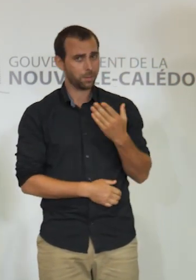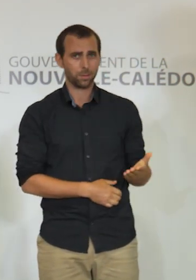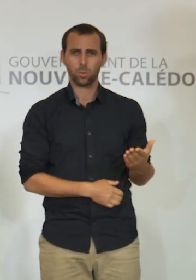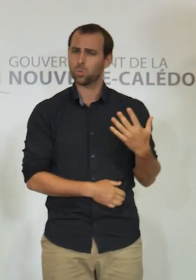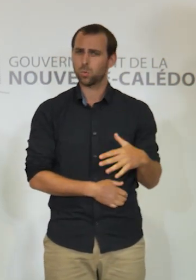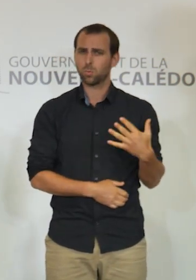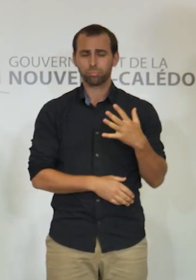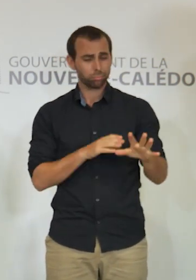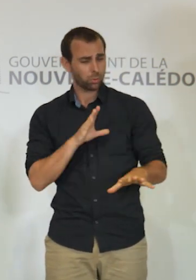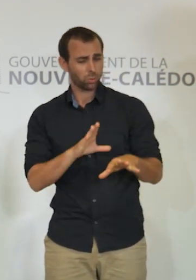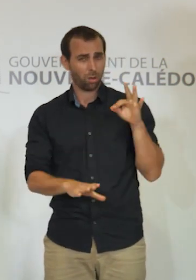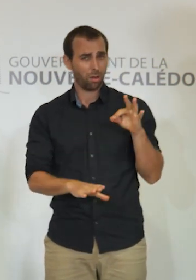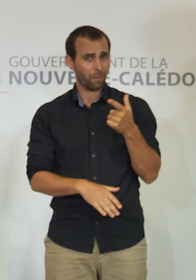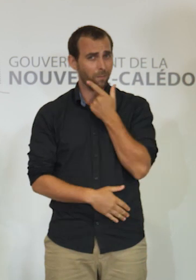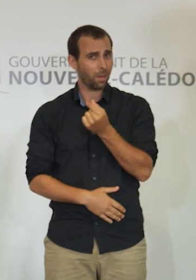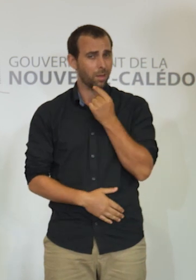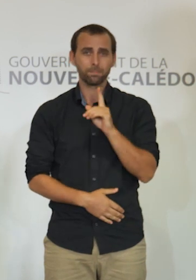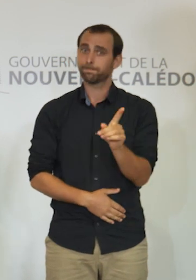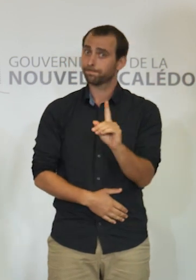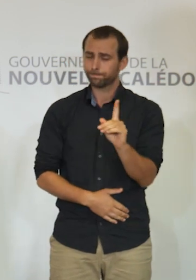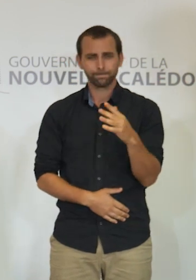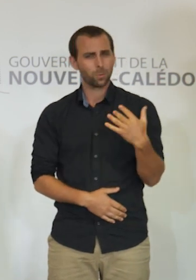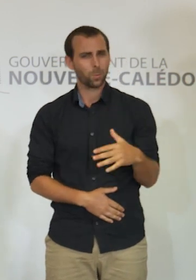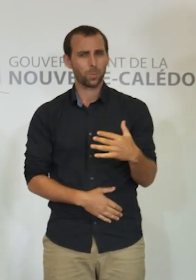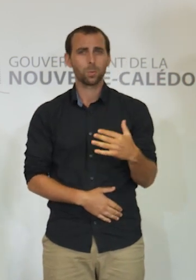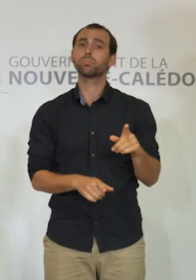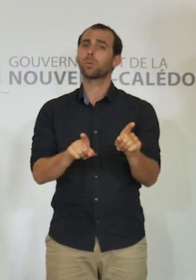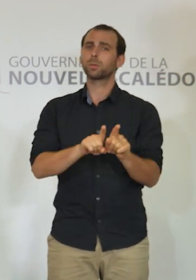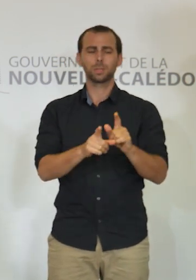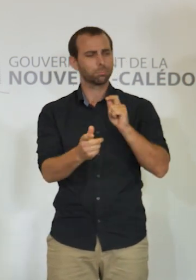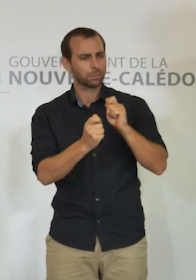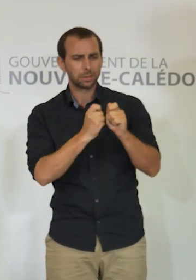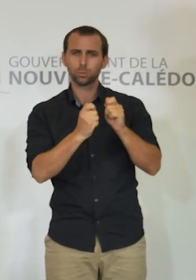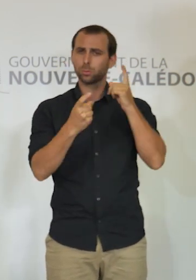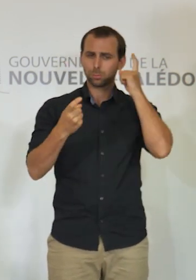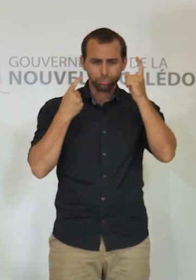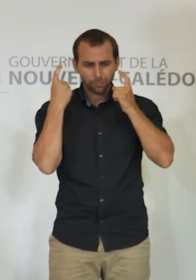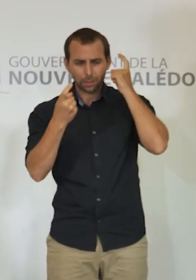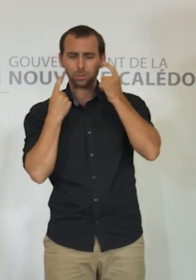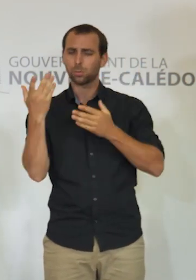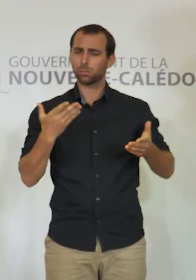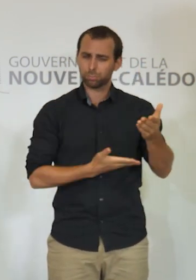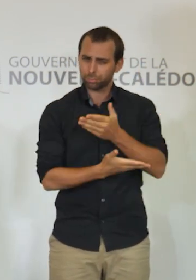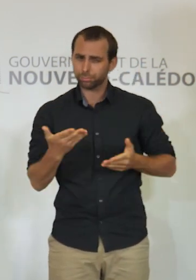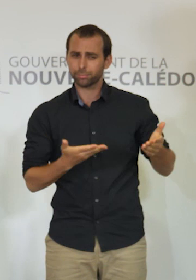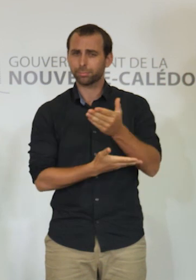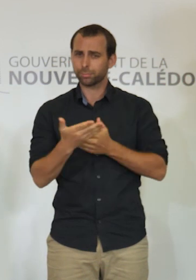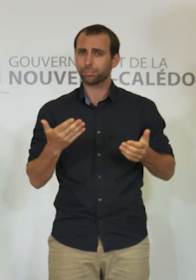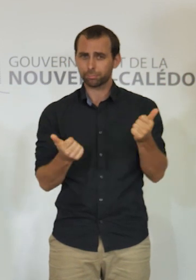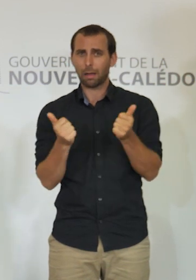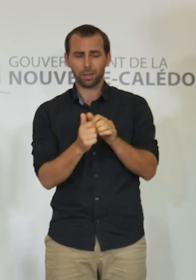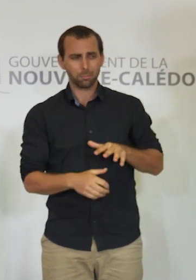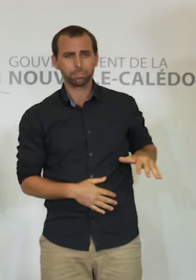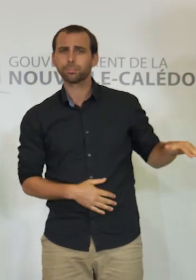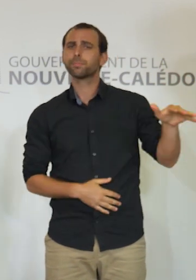et aussi la nature des discussions et des réflexions auxquelles nous avons été confrontés avec l'ensemble